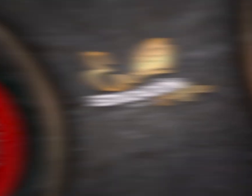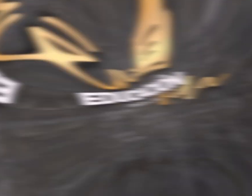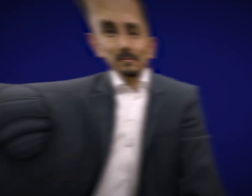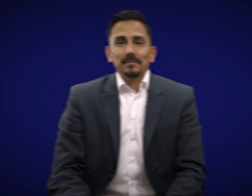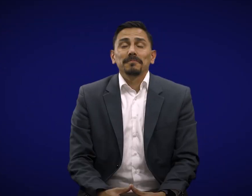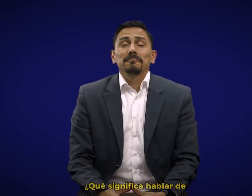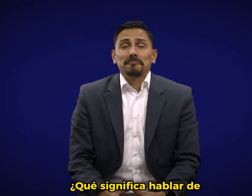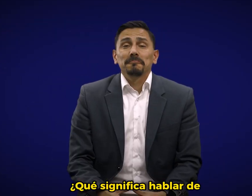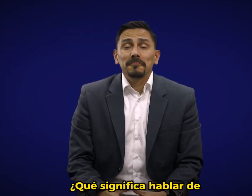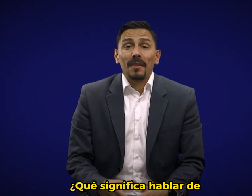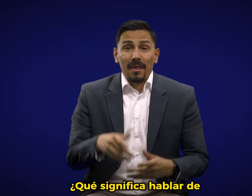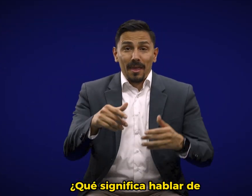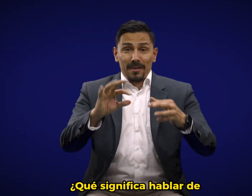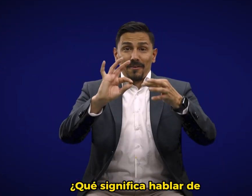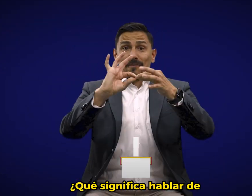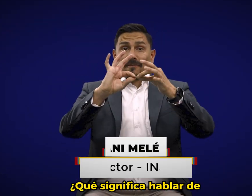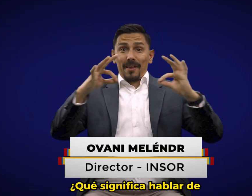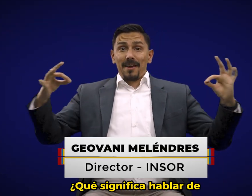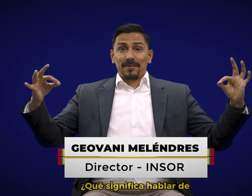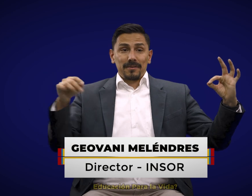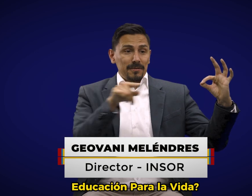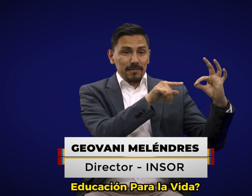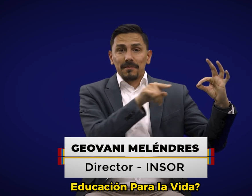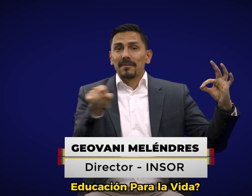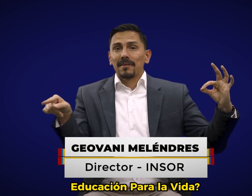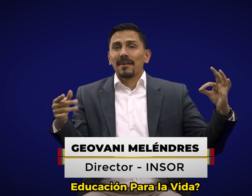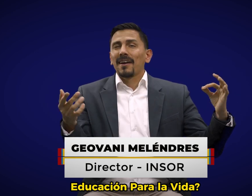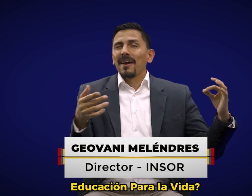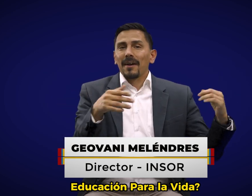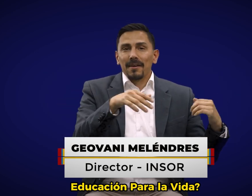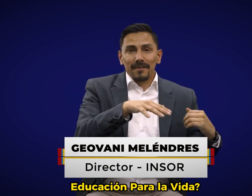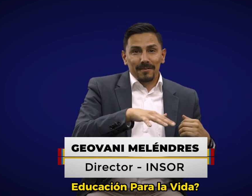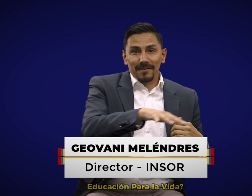¿Qué significa hablar de educación para la vida?